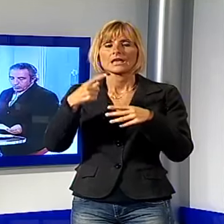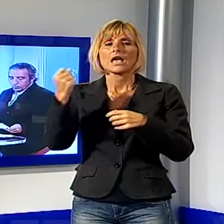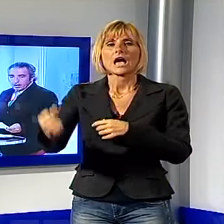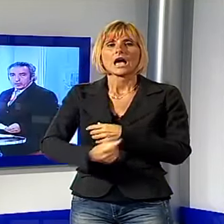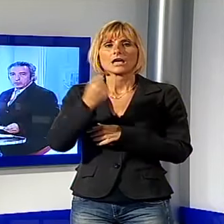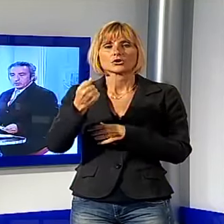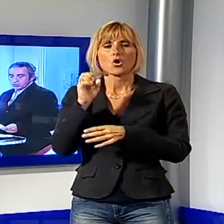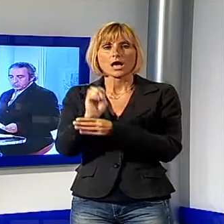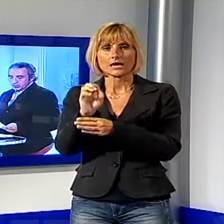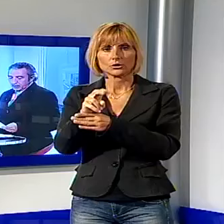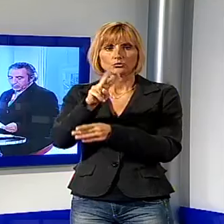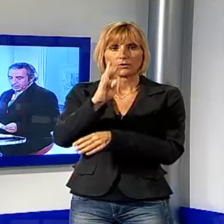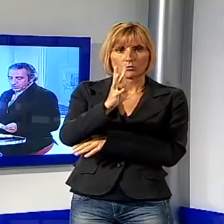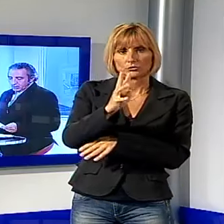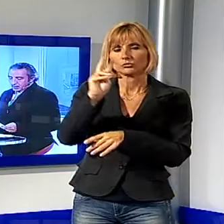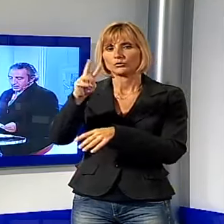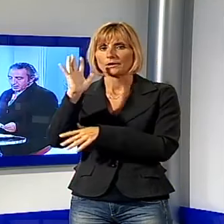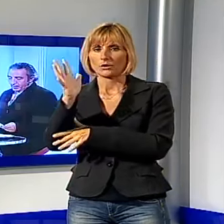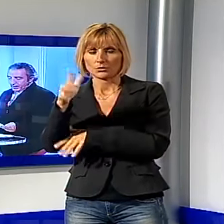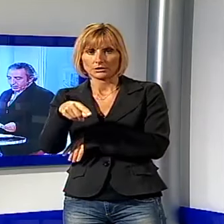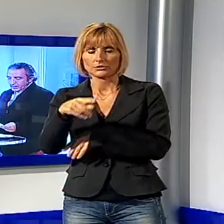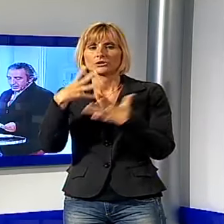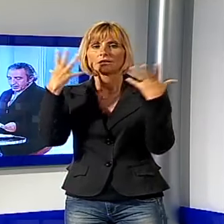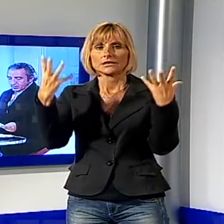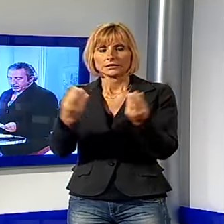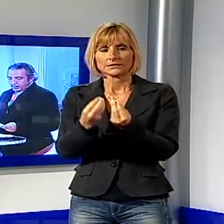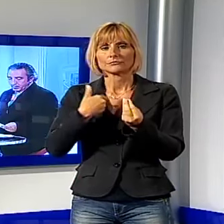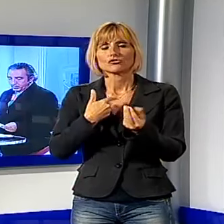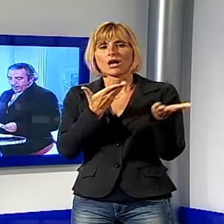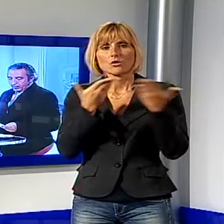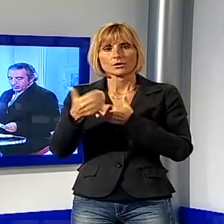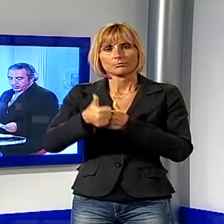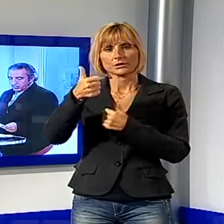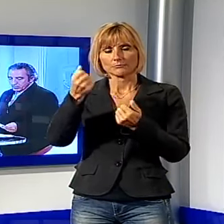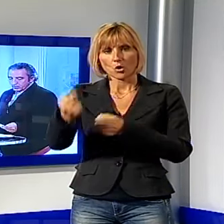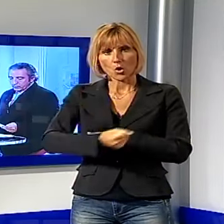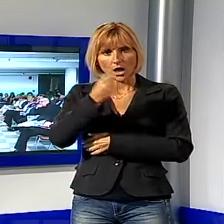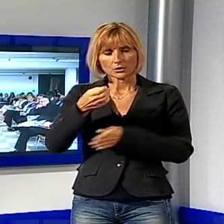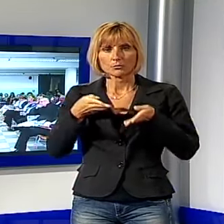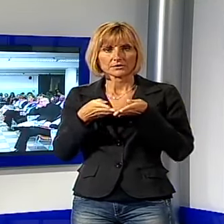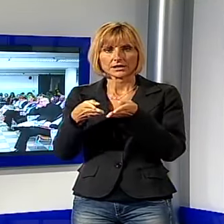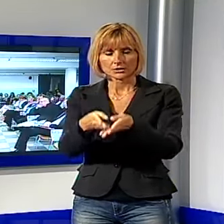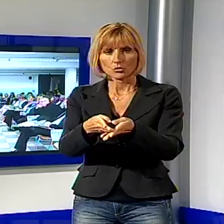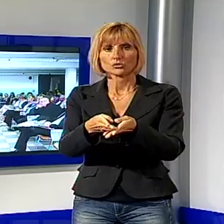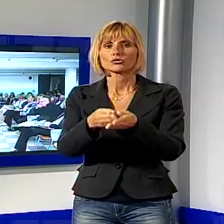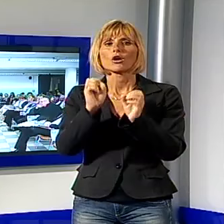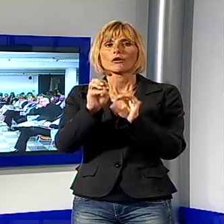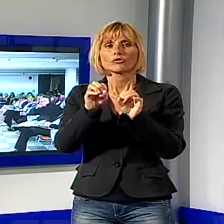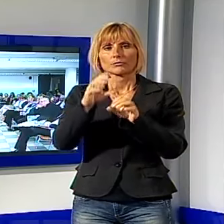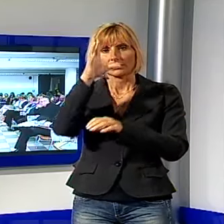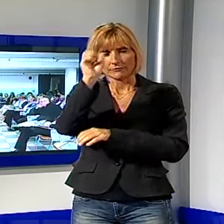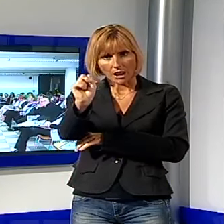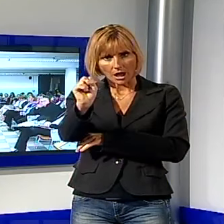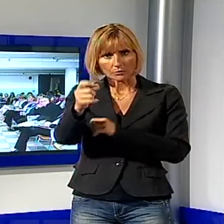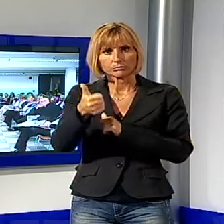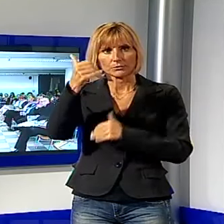accademico 2014-2015 insieme all'accoglienza degli studenti del primo anno del percorso formativo di laurea di